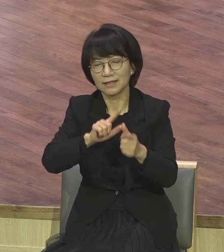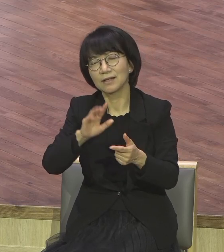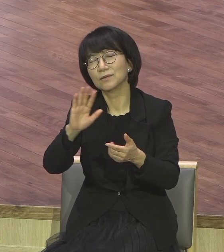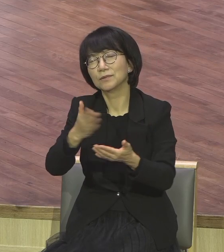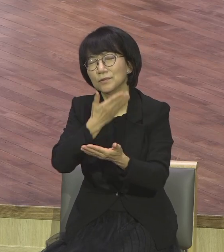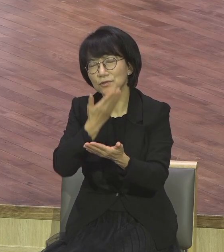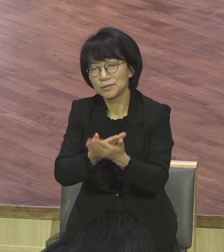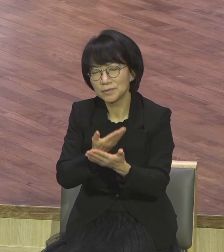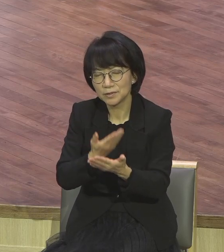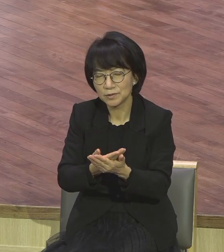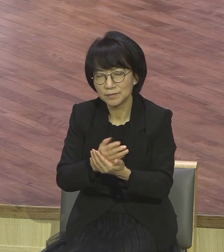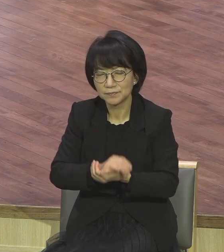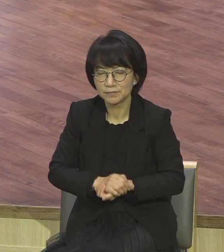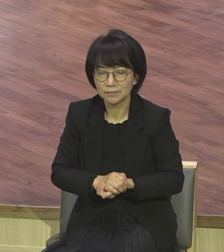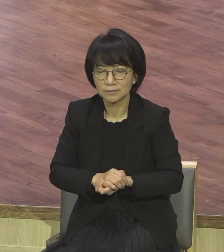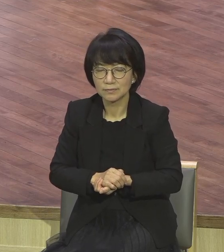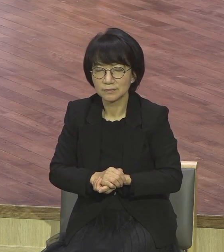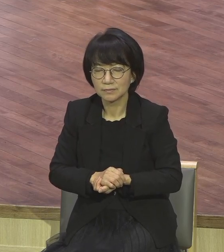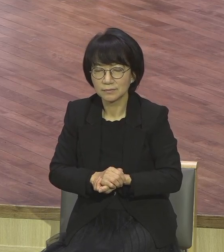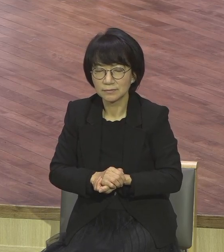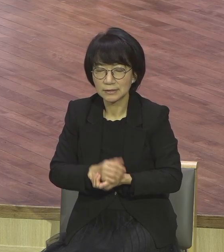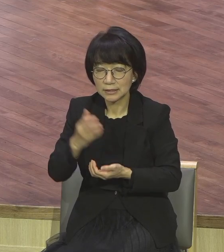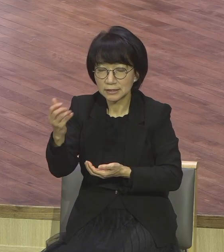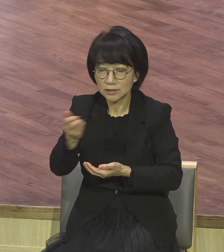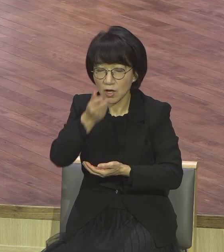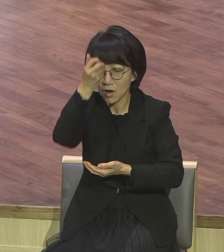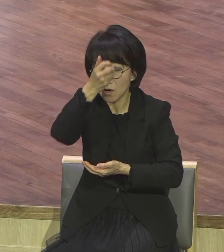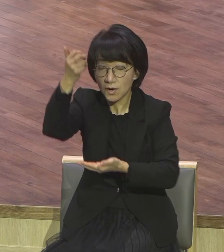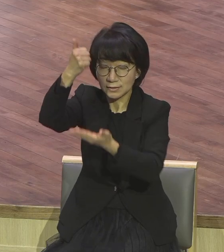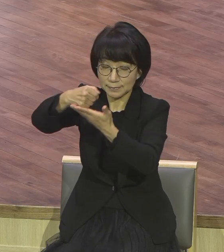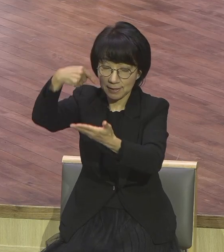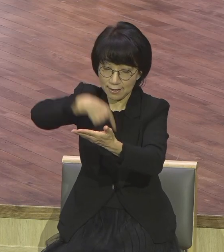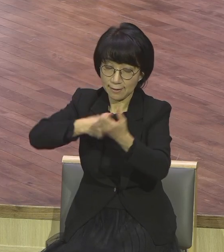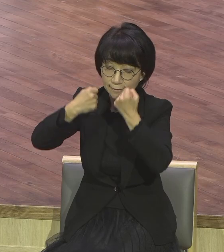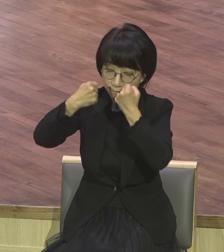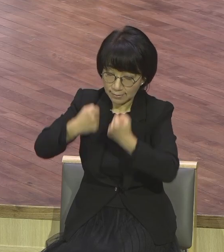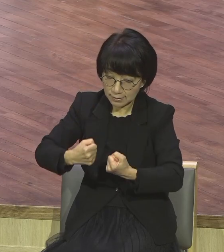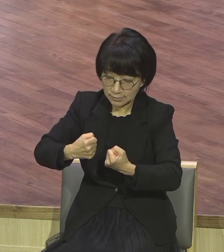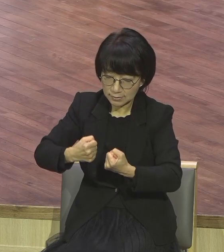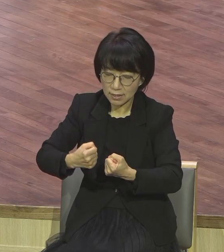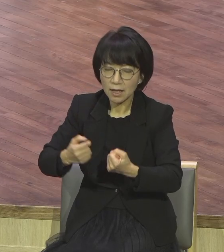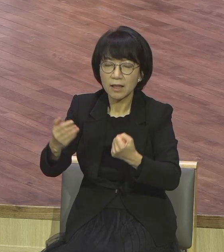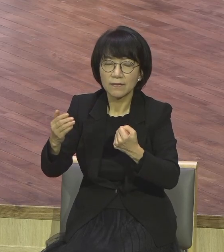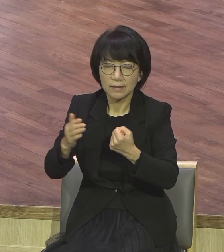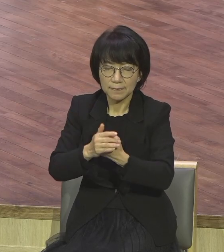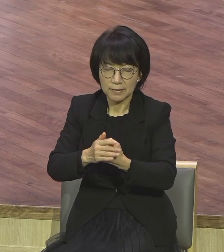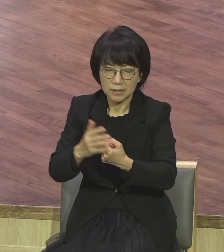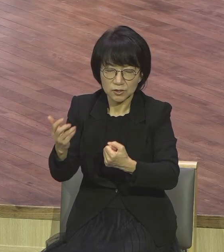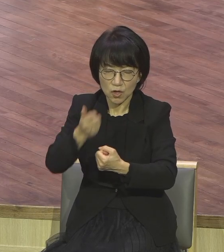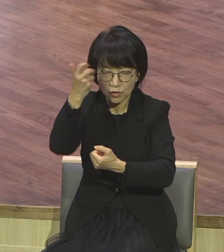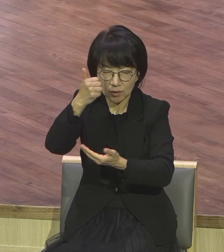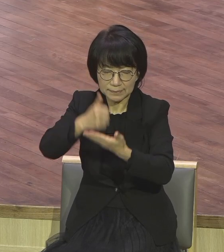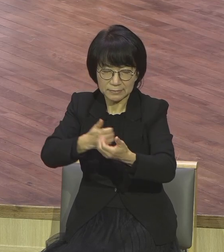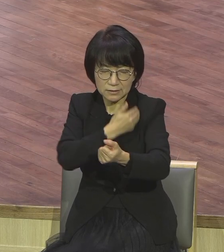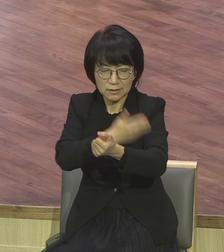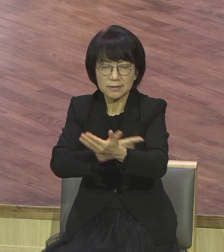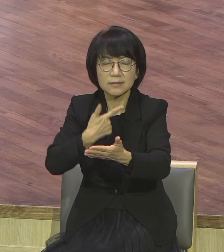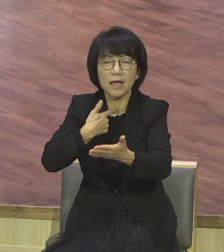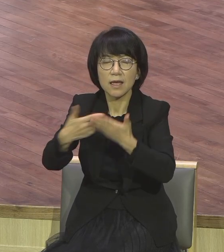주옵사사 과연 성령이 내 안에 계시고 성령의 능력을 체험할 수 있는 한중환이 되게 하야 주옵사사 예수의 선